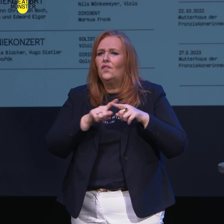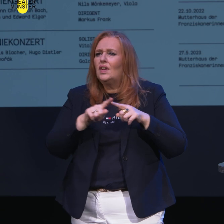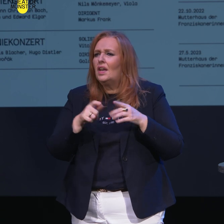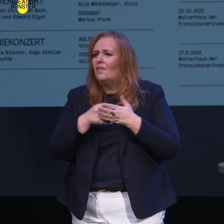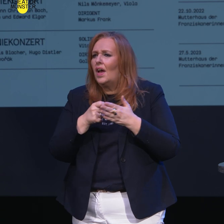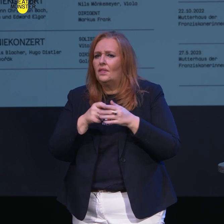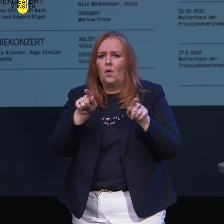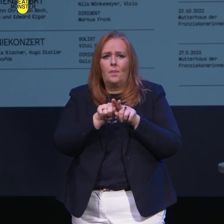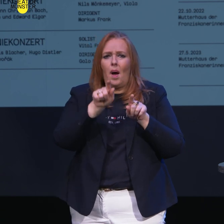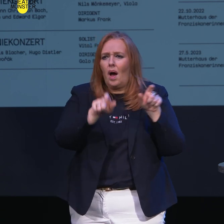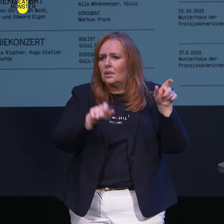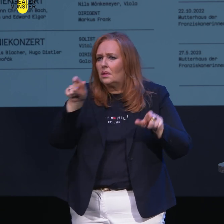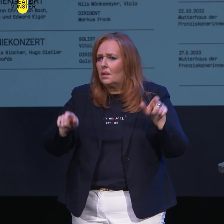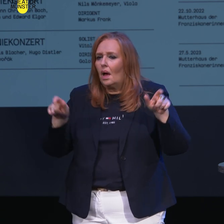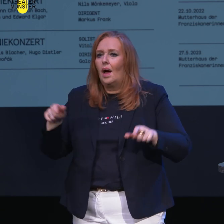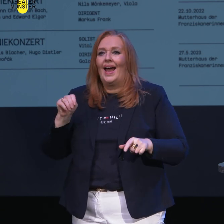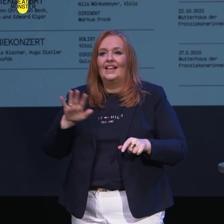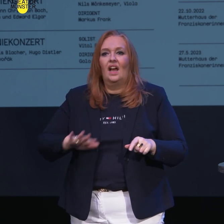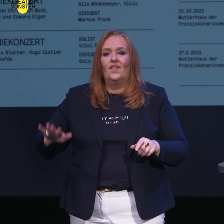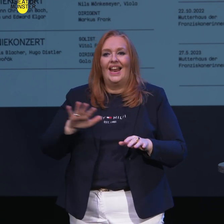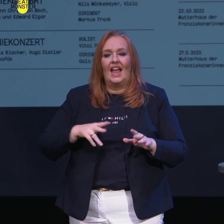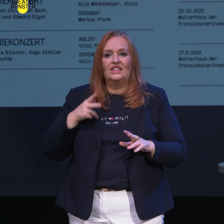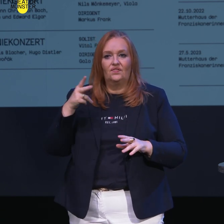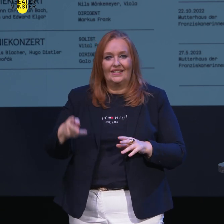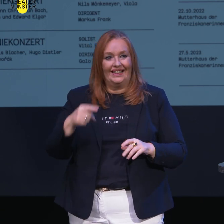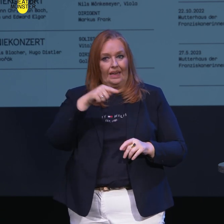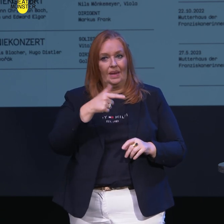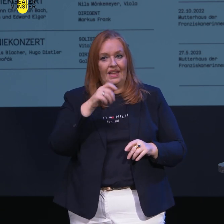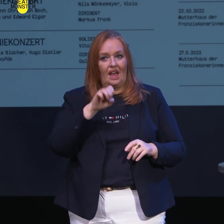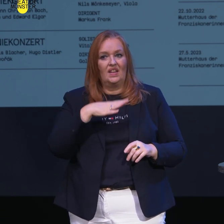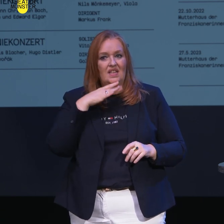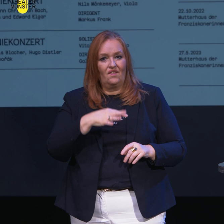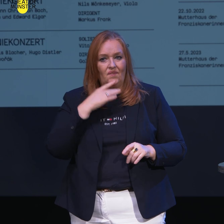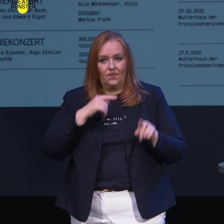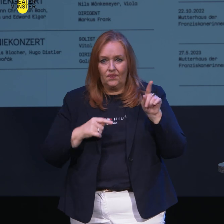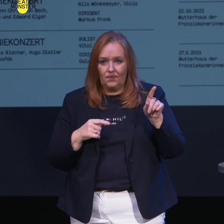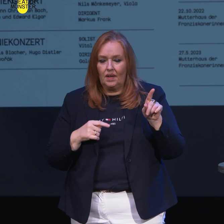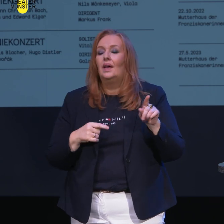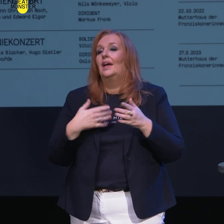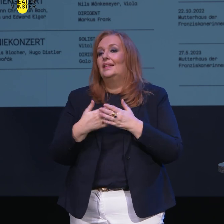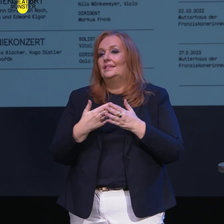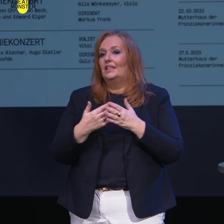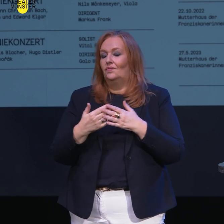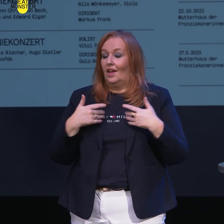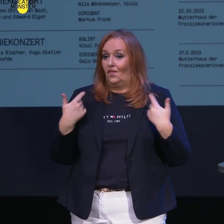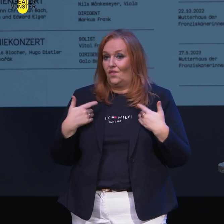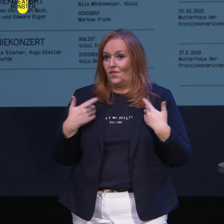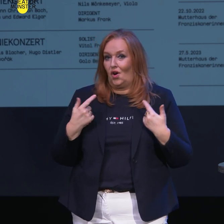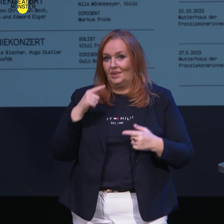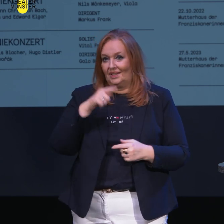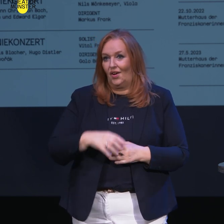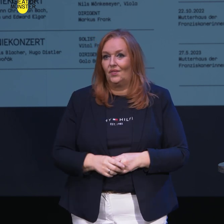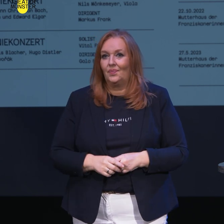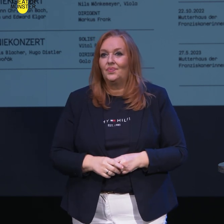wertvollen Partnern statt, auch der NRW-Landesvertretung in Tel Aviv. Und deswegen sehe ich dem mit großer Vorfreude